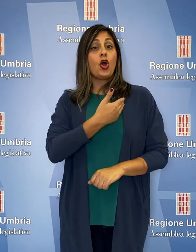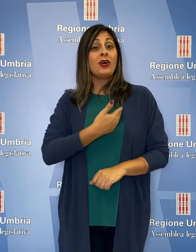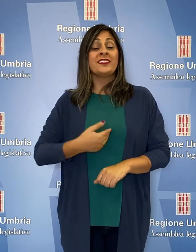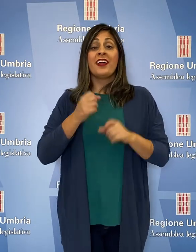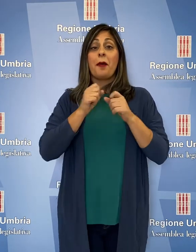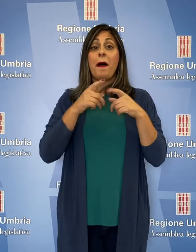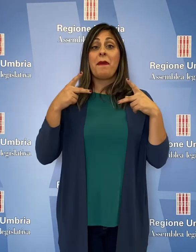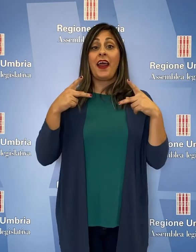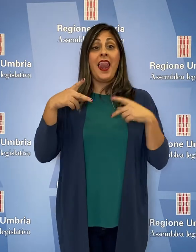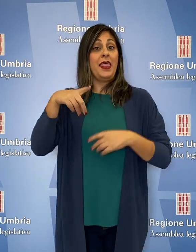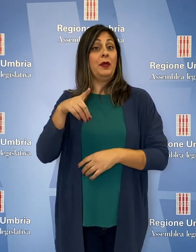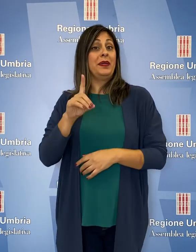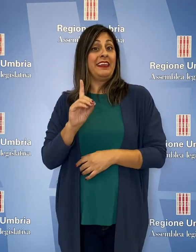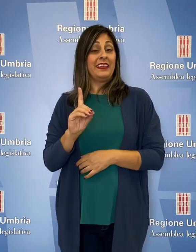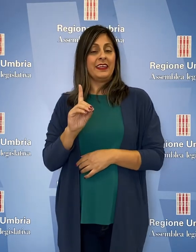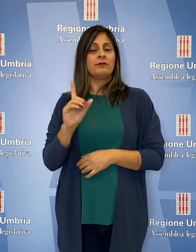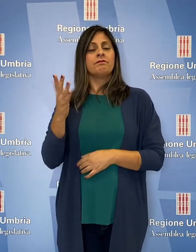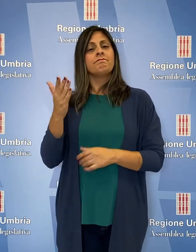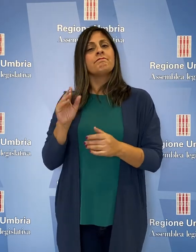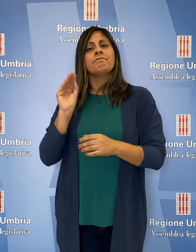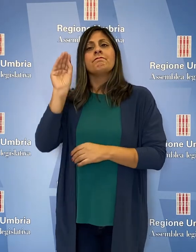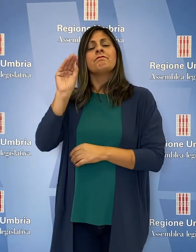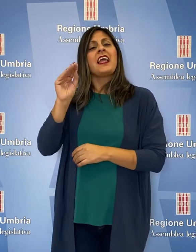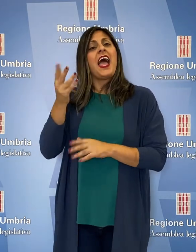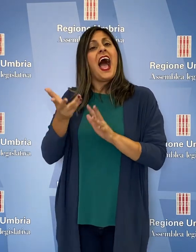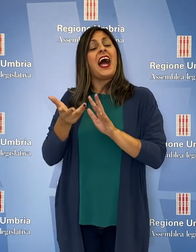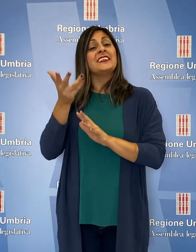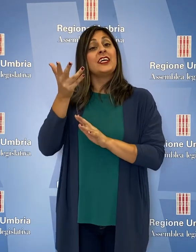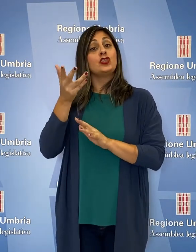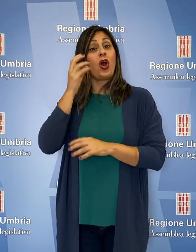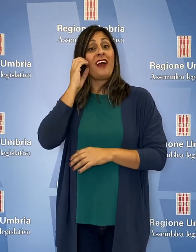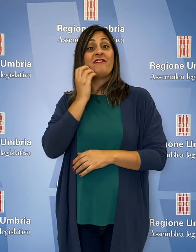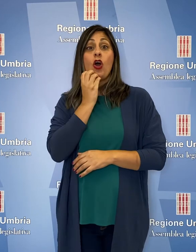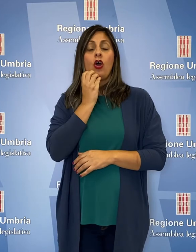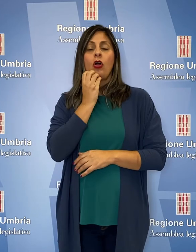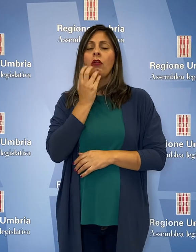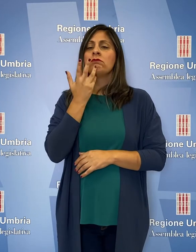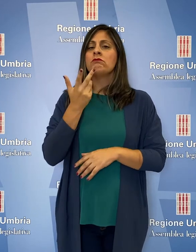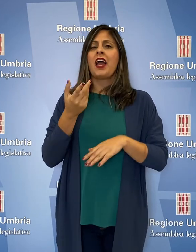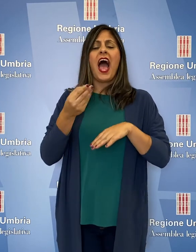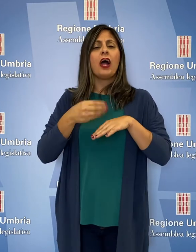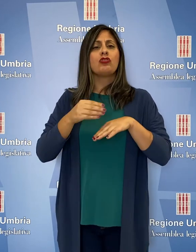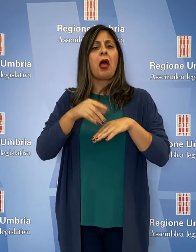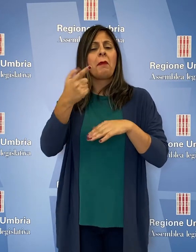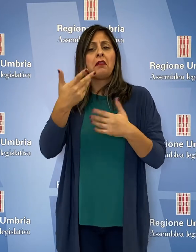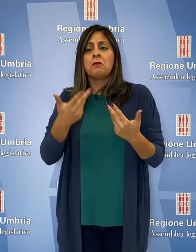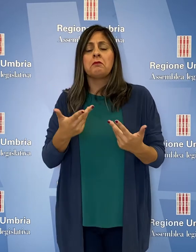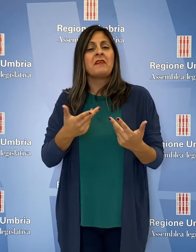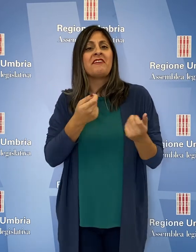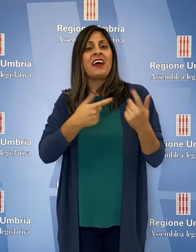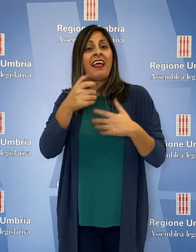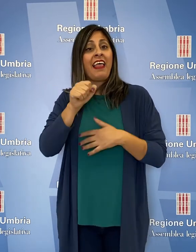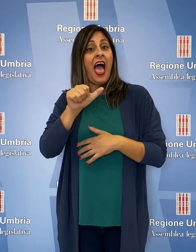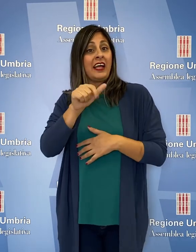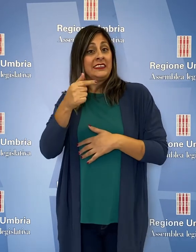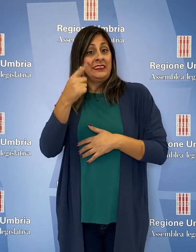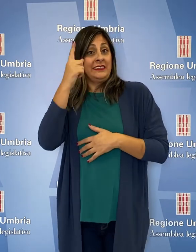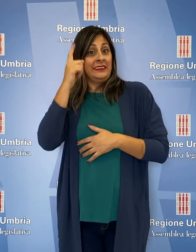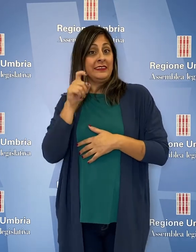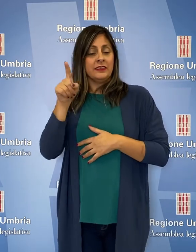consigliere Fabio Paparelli del Partito Democratico ha chiesto all'assessore Michele Fioroni aggiornamenti sulla procedura di vendita AST e quali iniziative